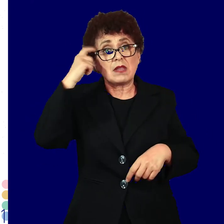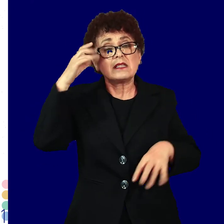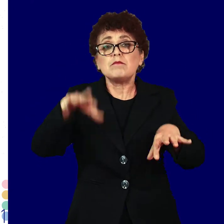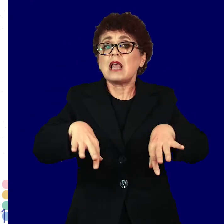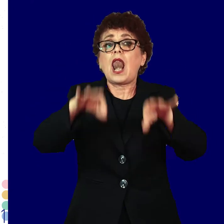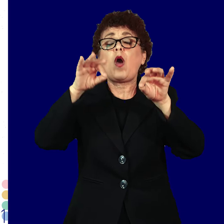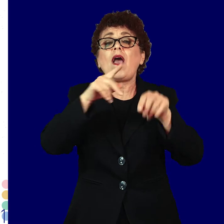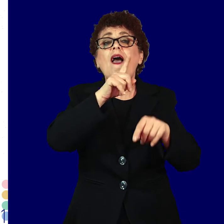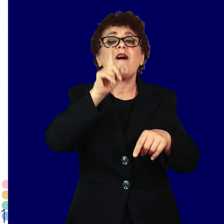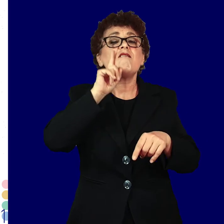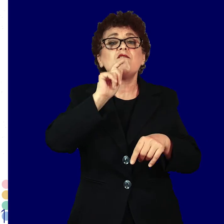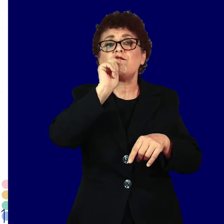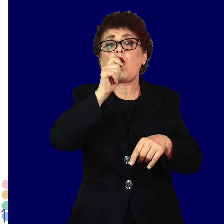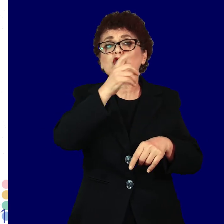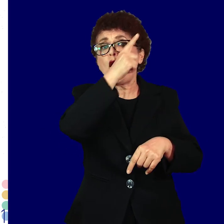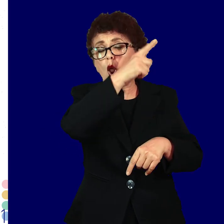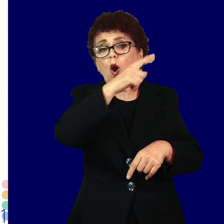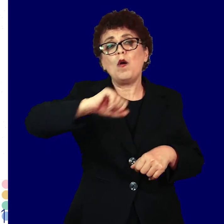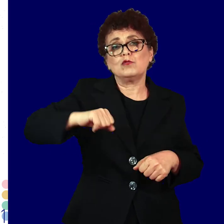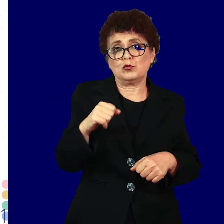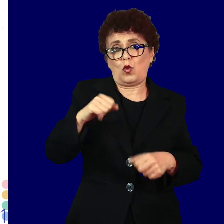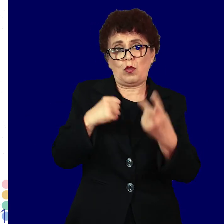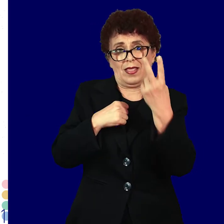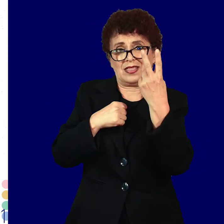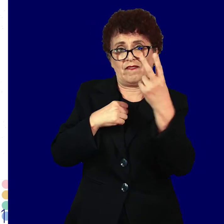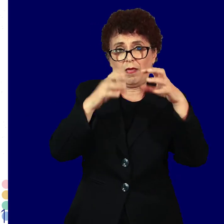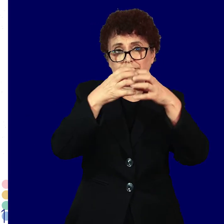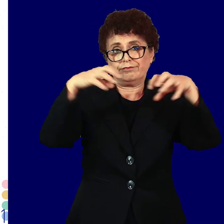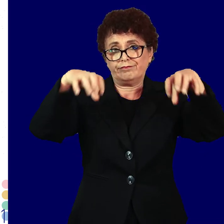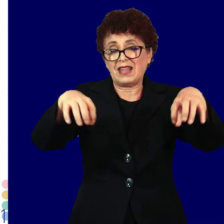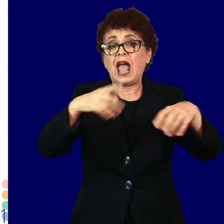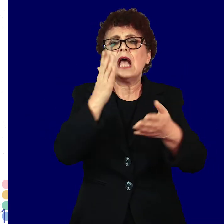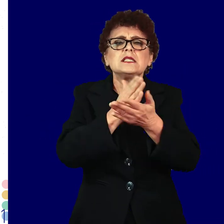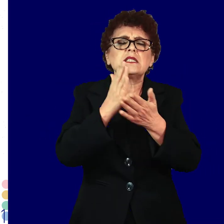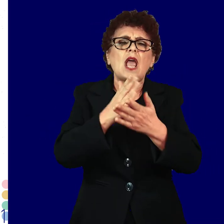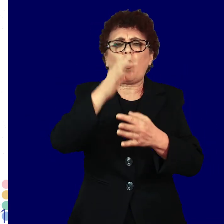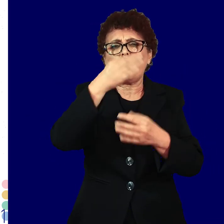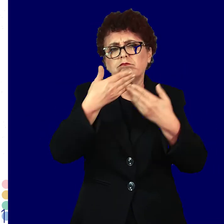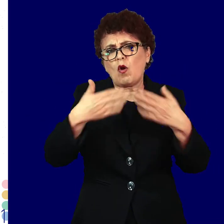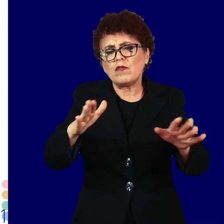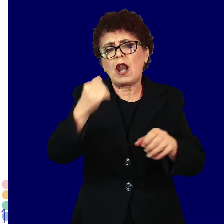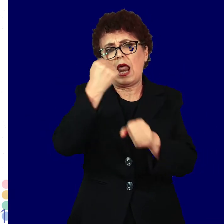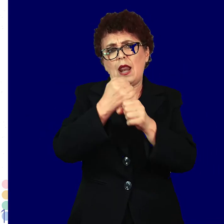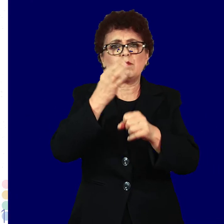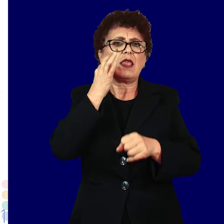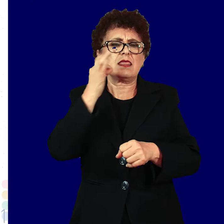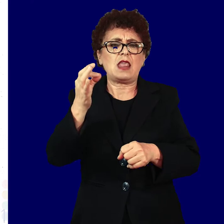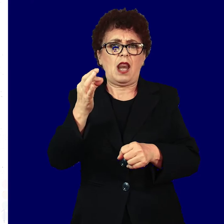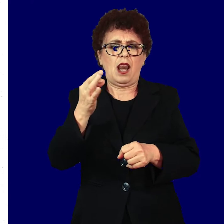наогеат наводно и во шутоо ризари и се отворени секој работен ден.